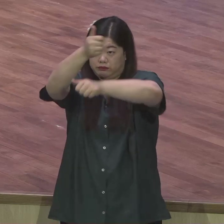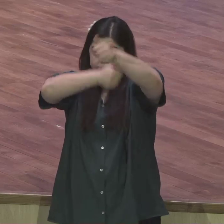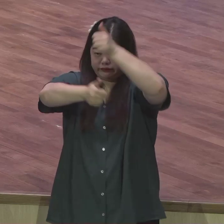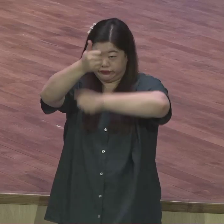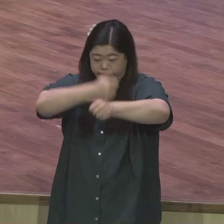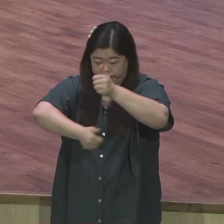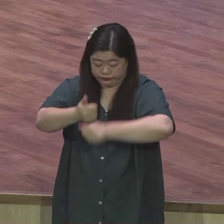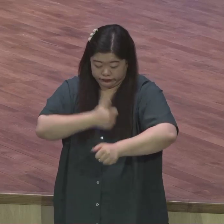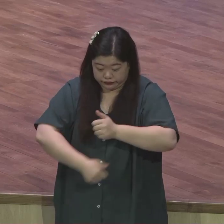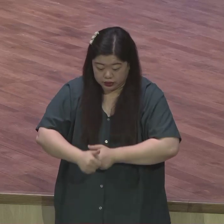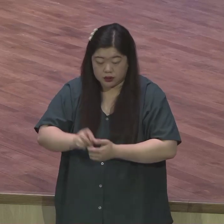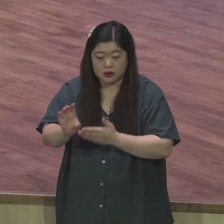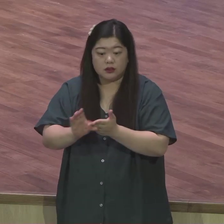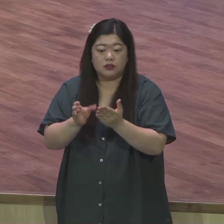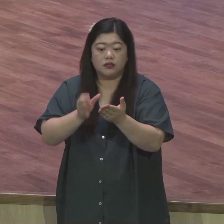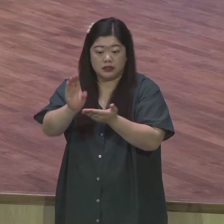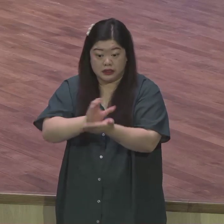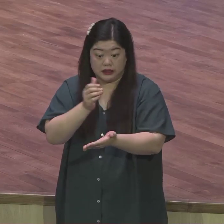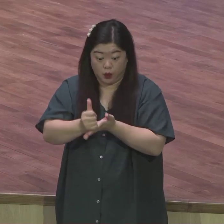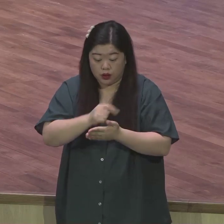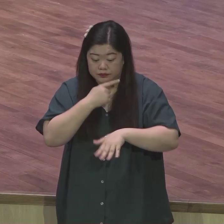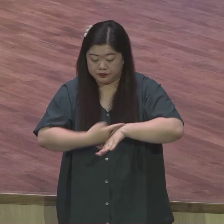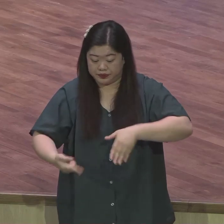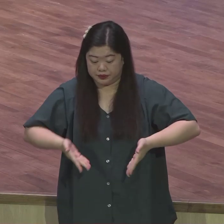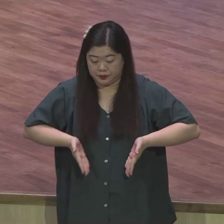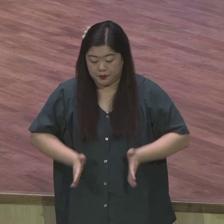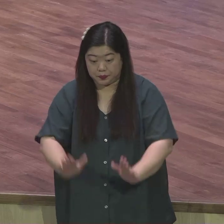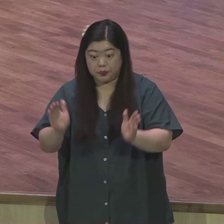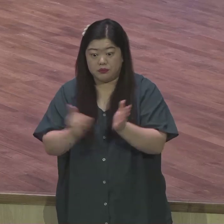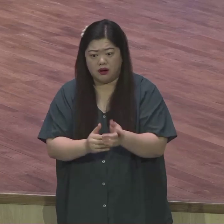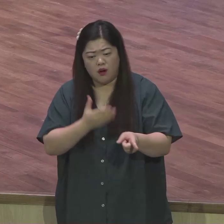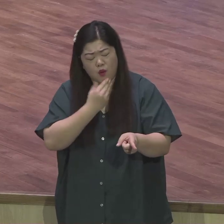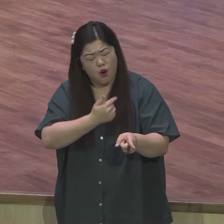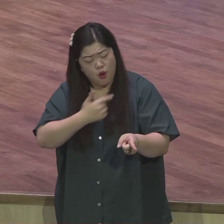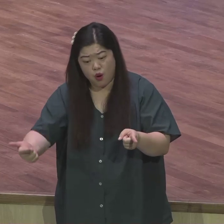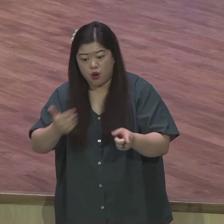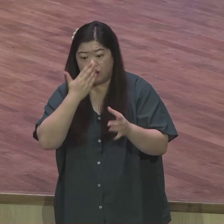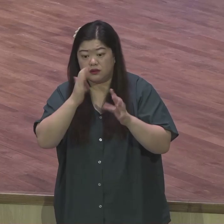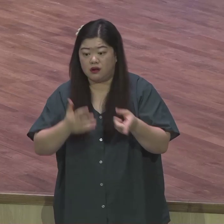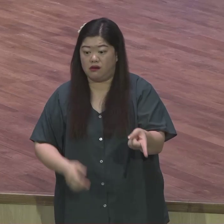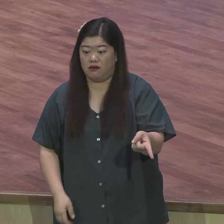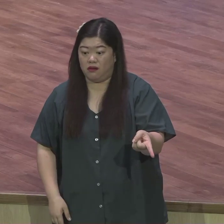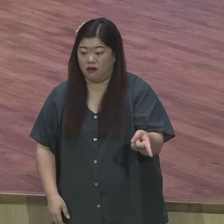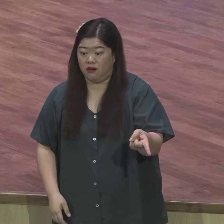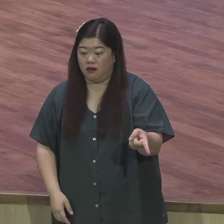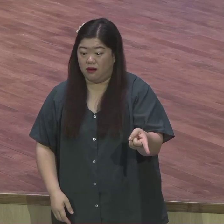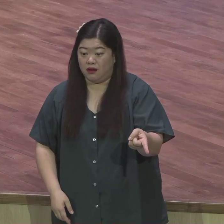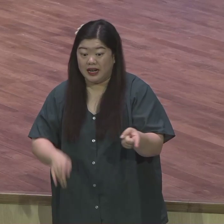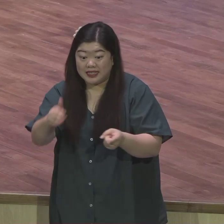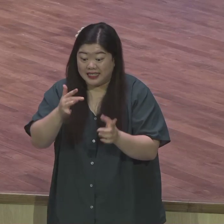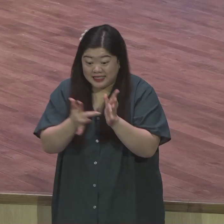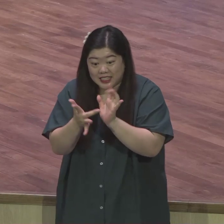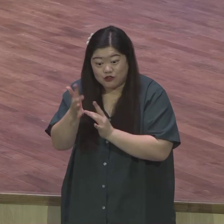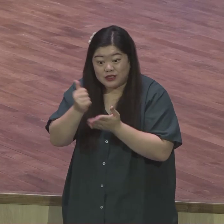그리스도가 이 땅 위에 오시는 가장 축복받은 민족이 이스라엘 예수님은 이스라엘 사람이 얼마나